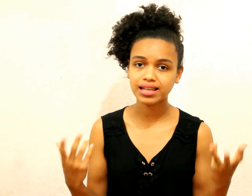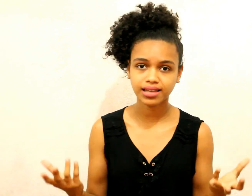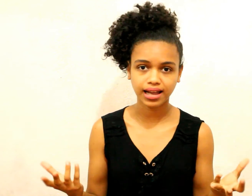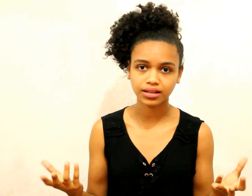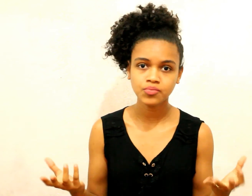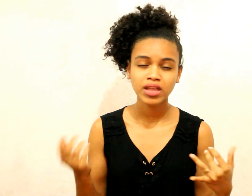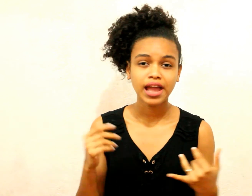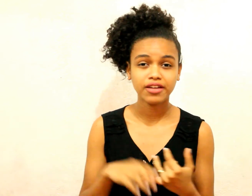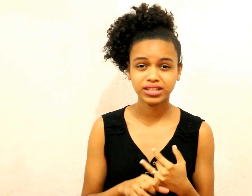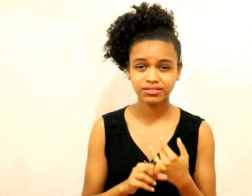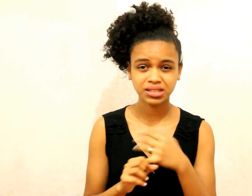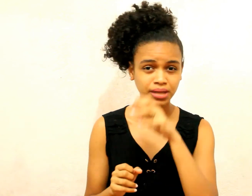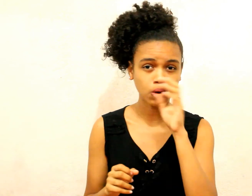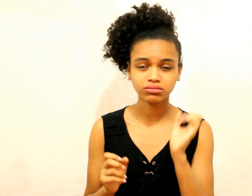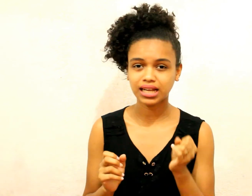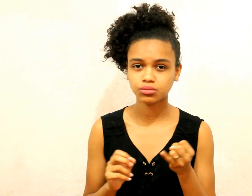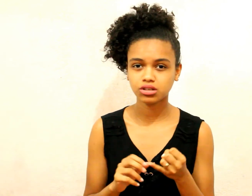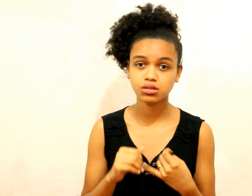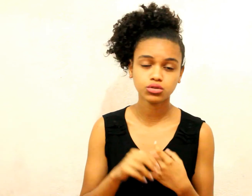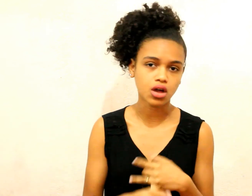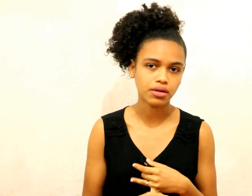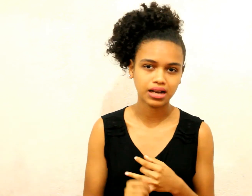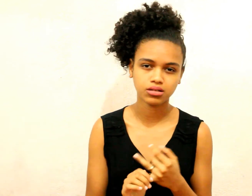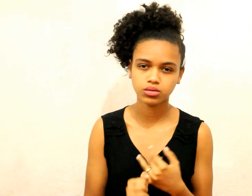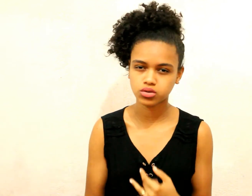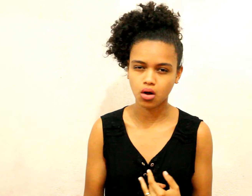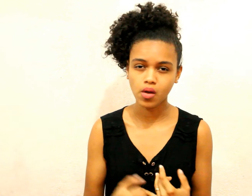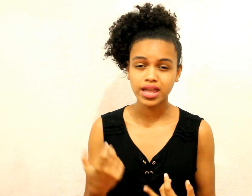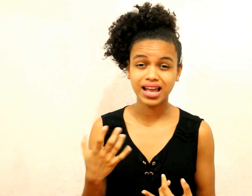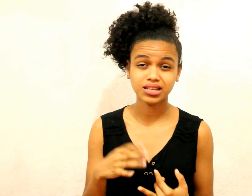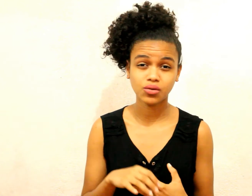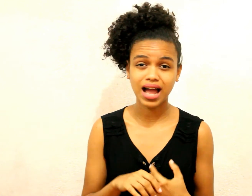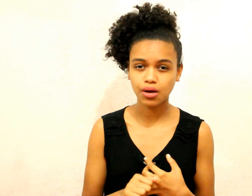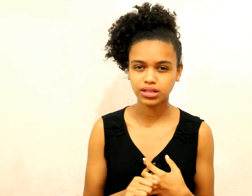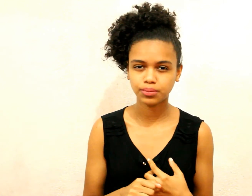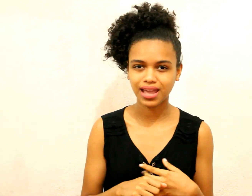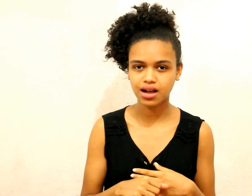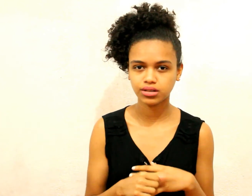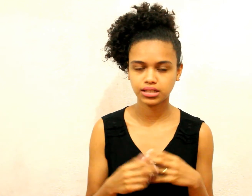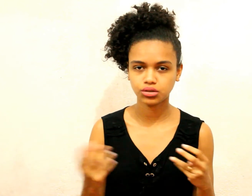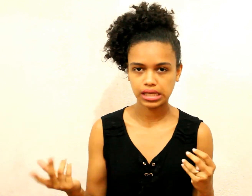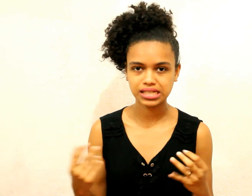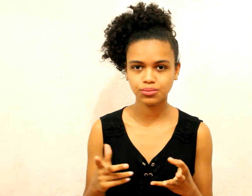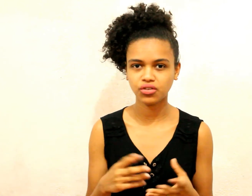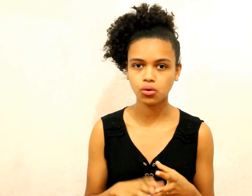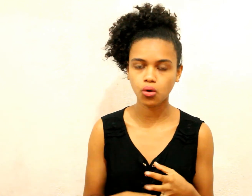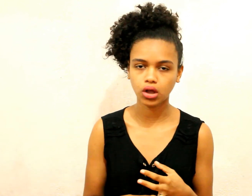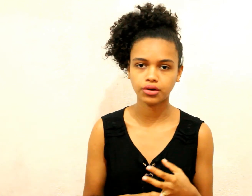ressecado Eu evitava também Contato muito assim O sol Em relação ao sol Em relação a água né Porque a água da torneira Sempre vem com floro